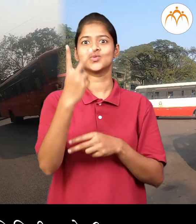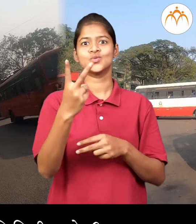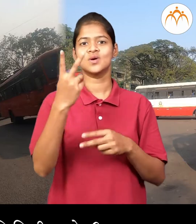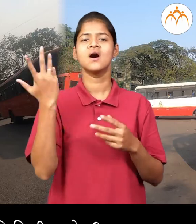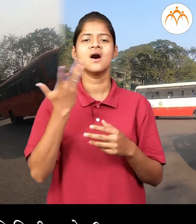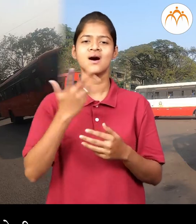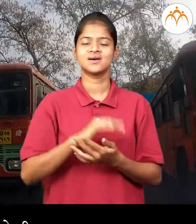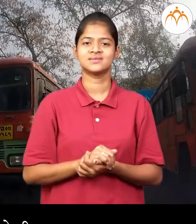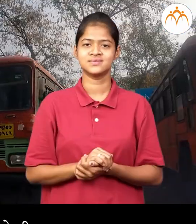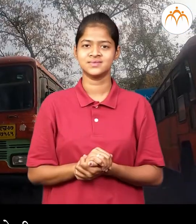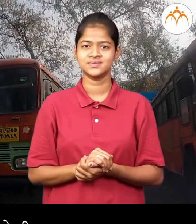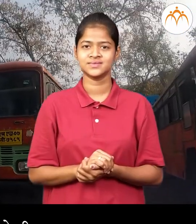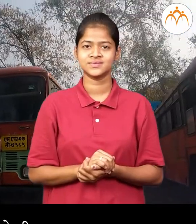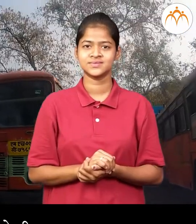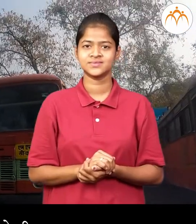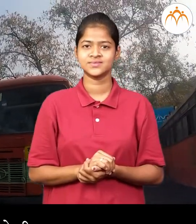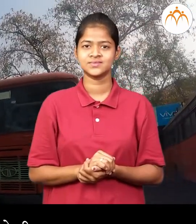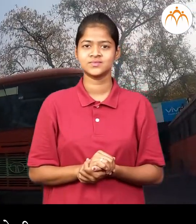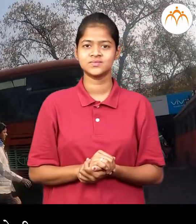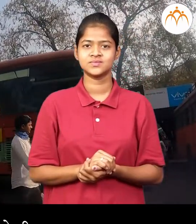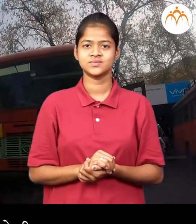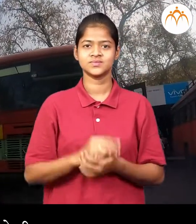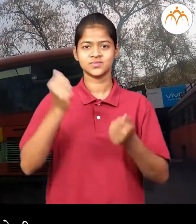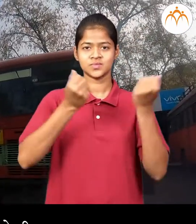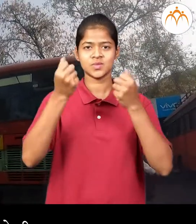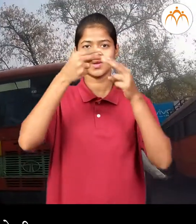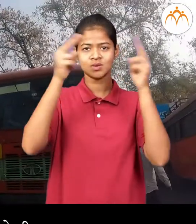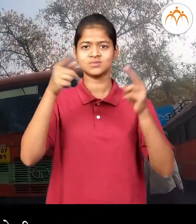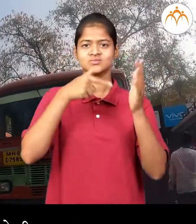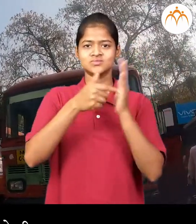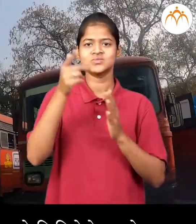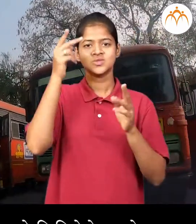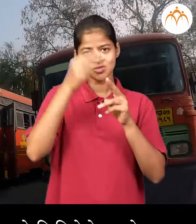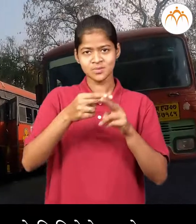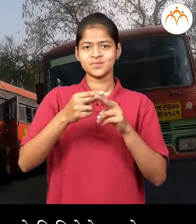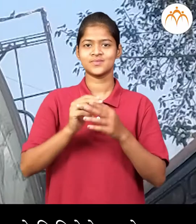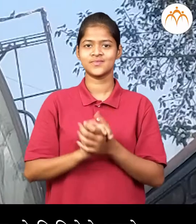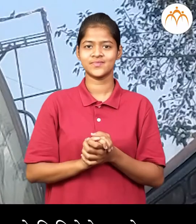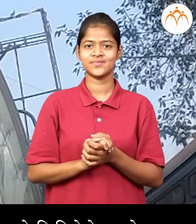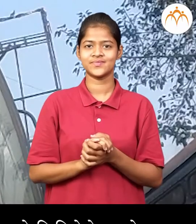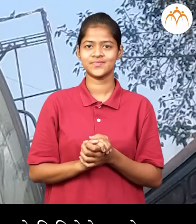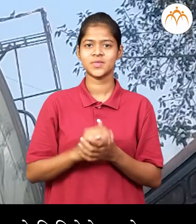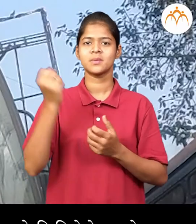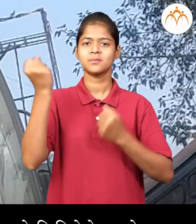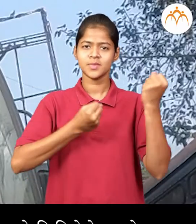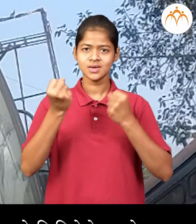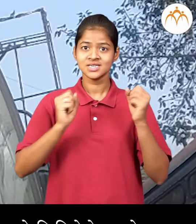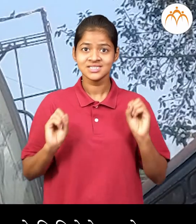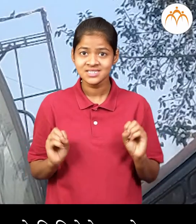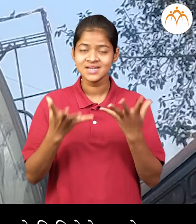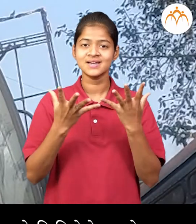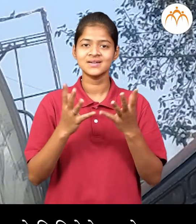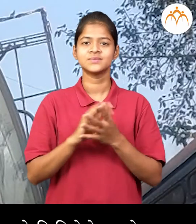लिलेली है बस वर गावांची नाव लिलेली असता बस कुठुन अली आणी